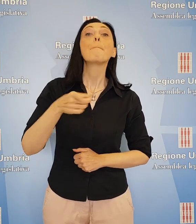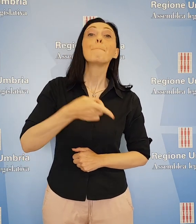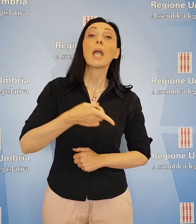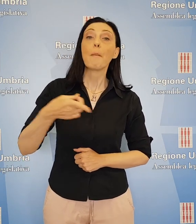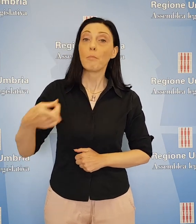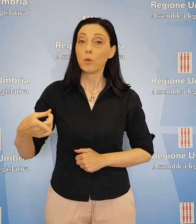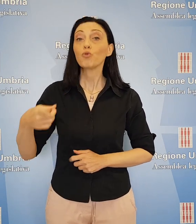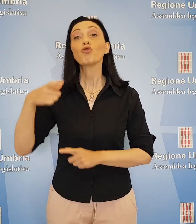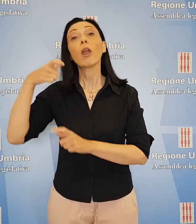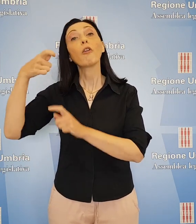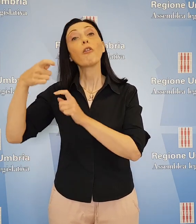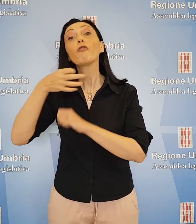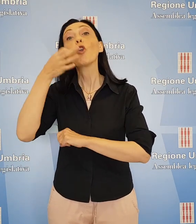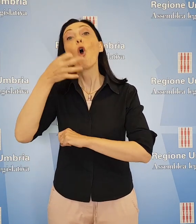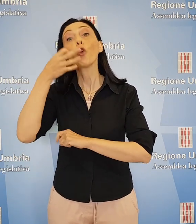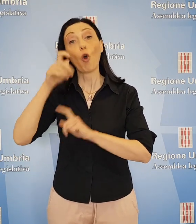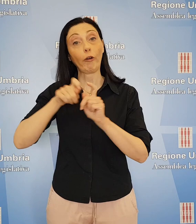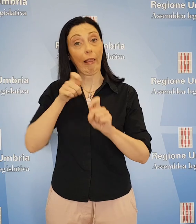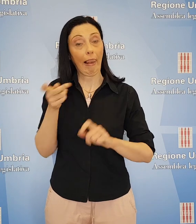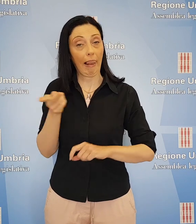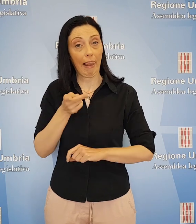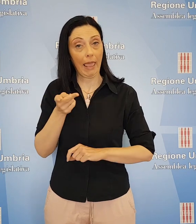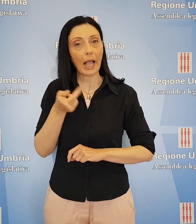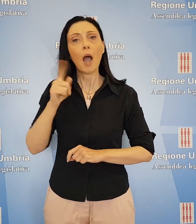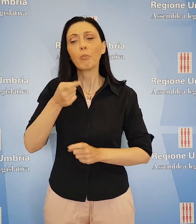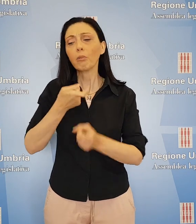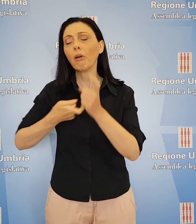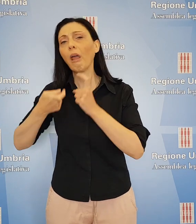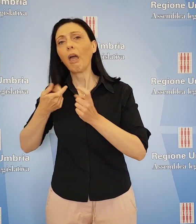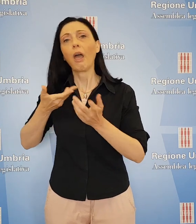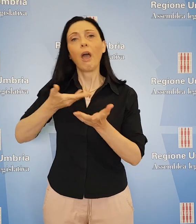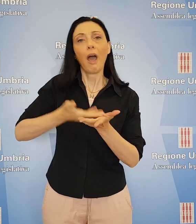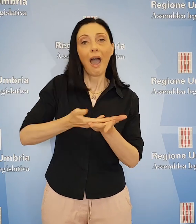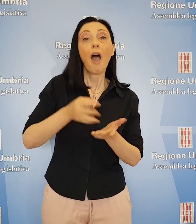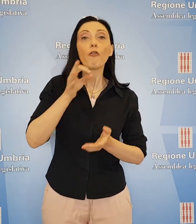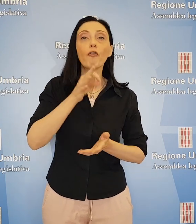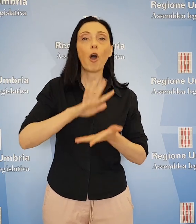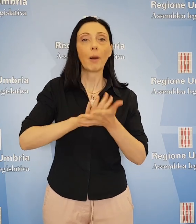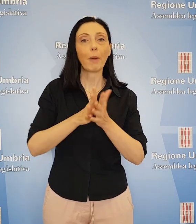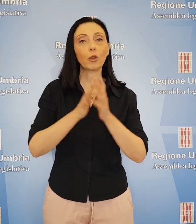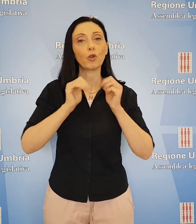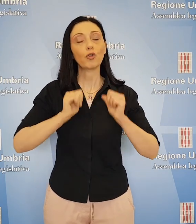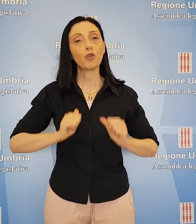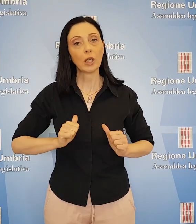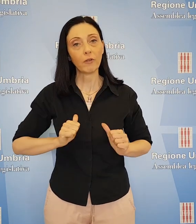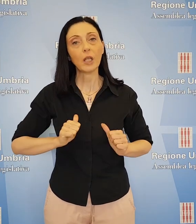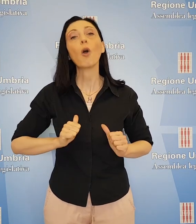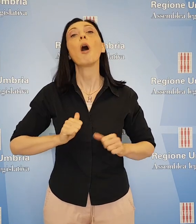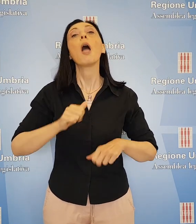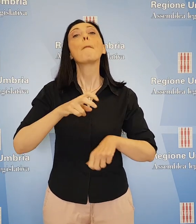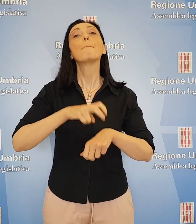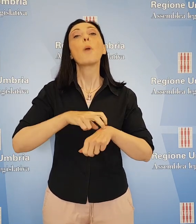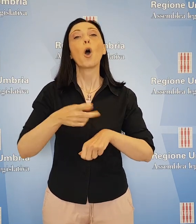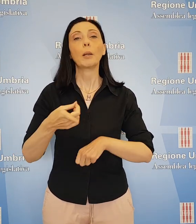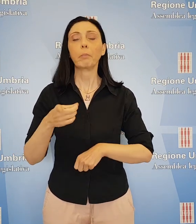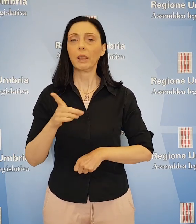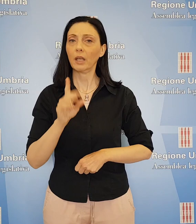Apepucci e Paolo Affioroni della Lega e scaturita dalla mozione dei consiglieri Andrea Fora, Patto Civico e Tommaso Bori del PD che chiedeva all